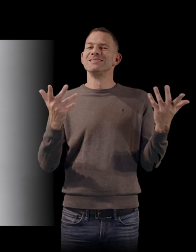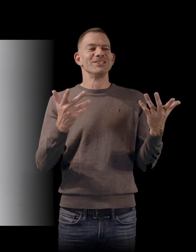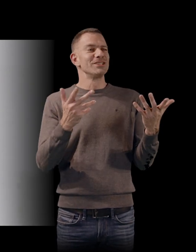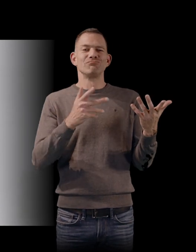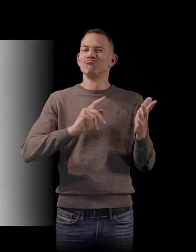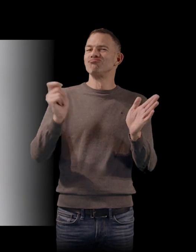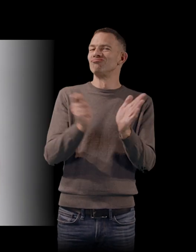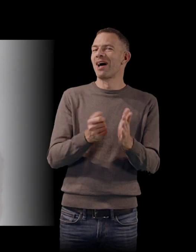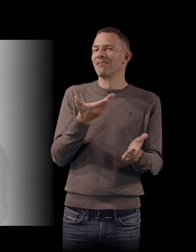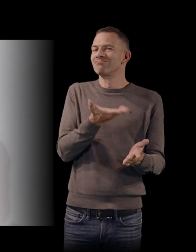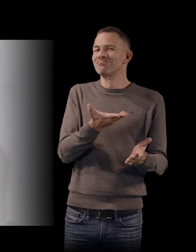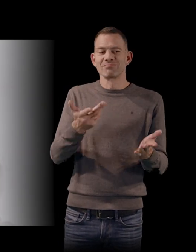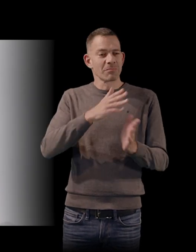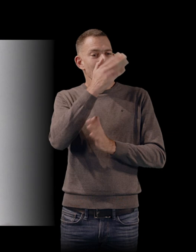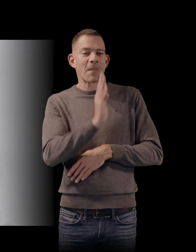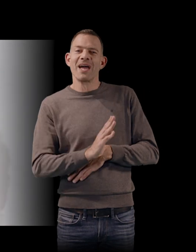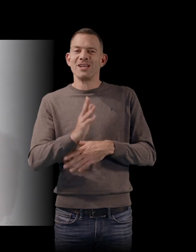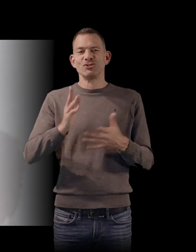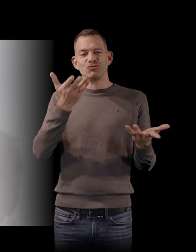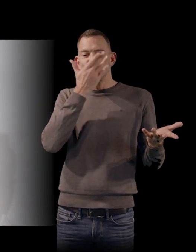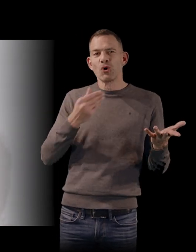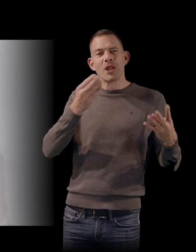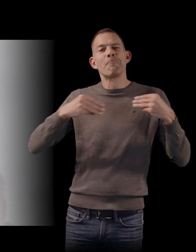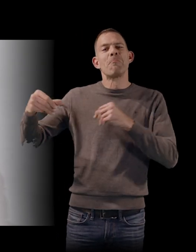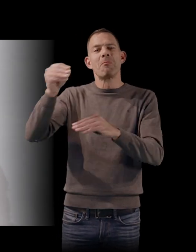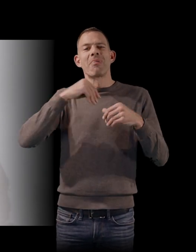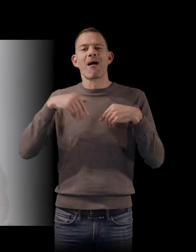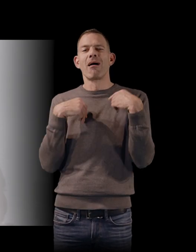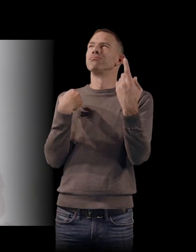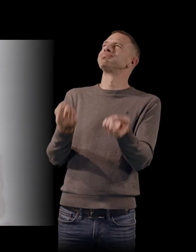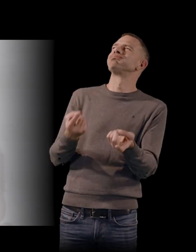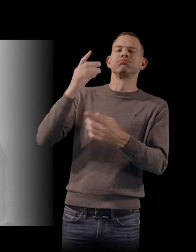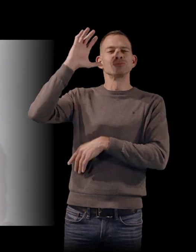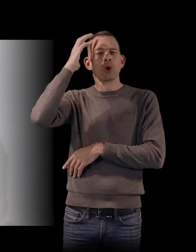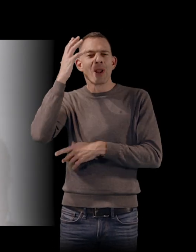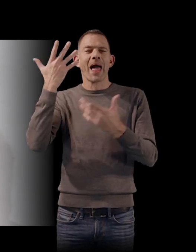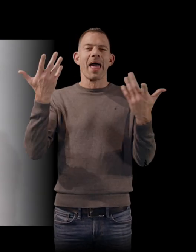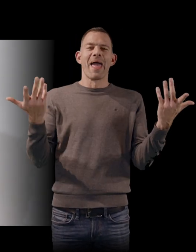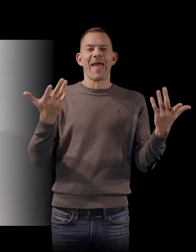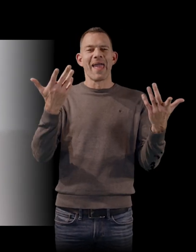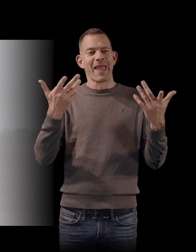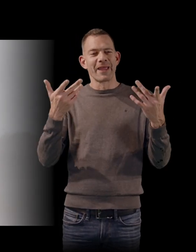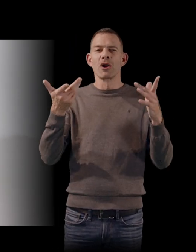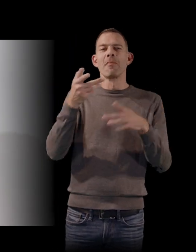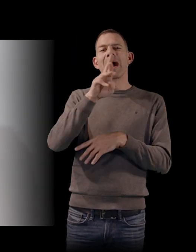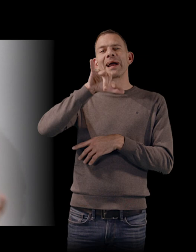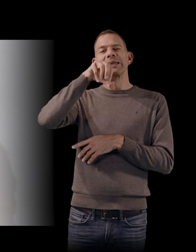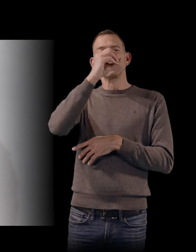C'est-à-dire que ce n pas Copacabana, ce n pas les grandes baies de Rio et les quartiers modernes.